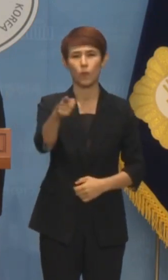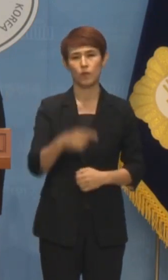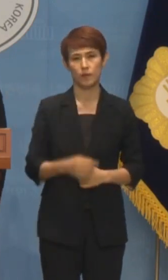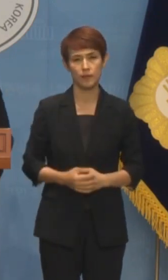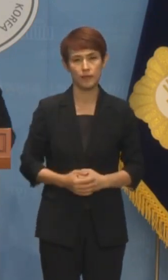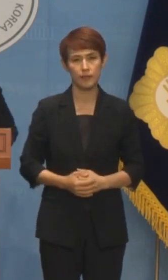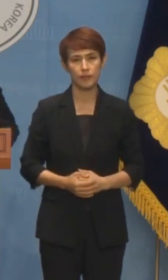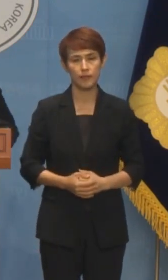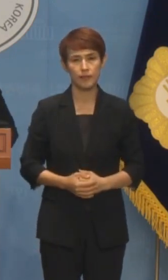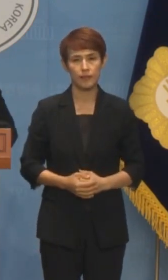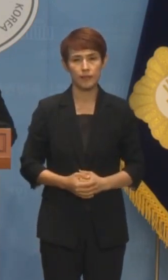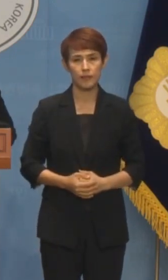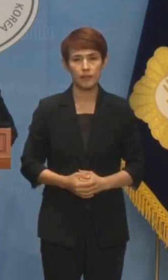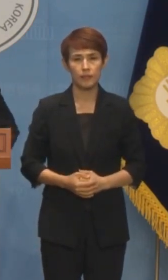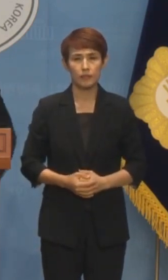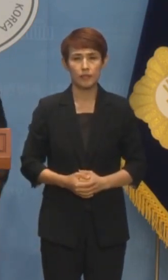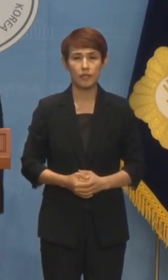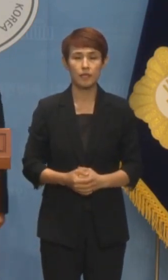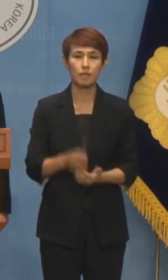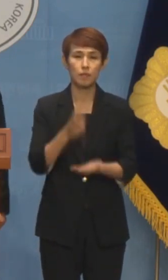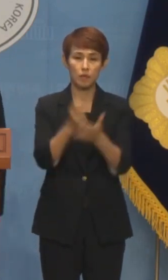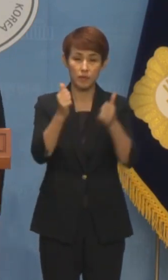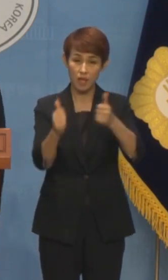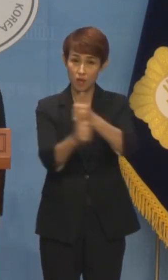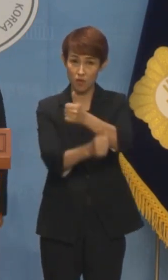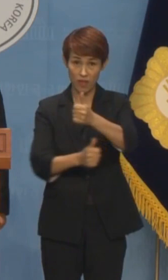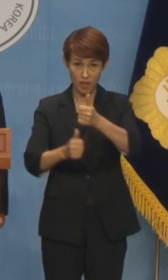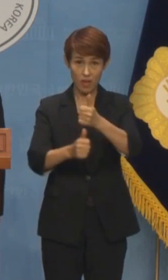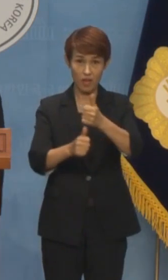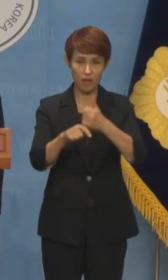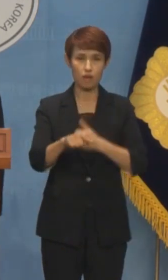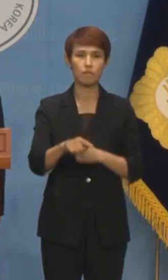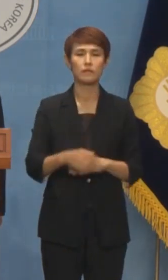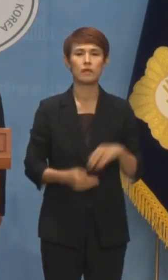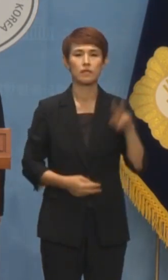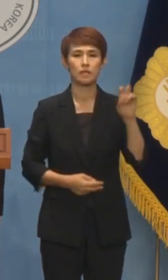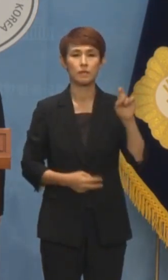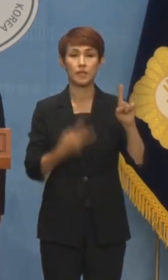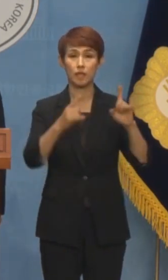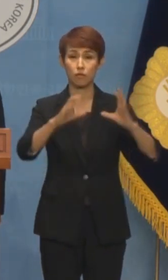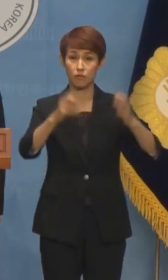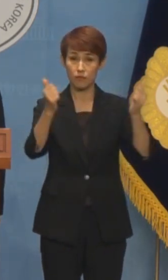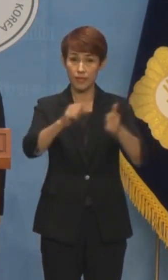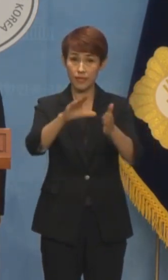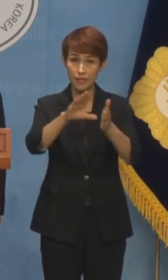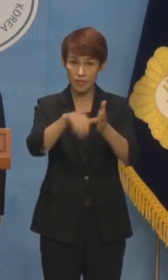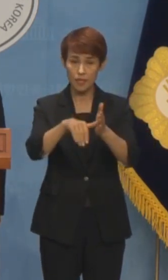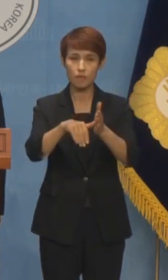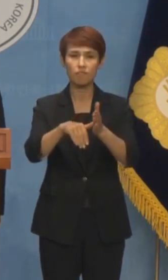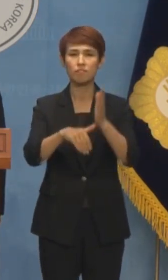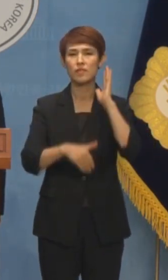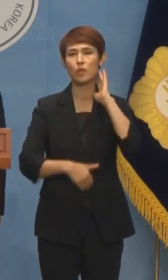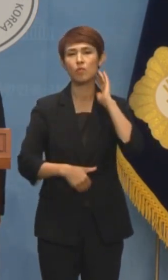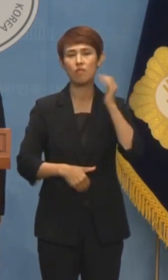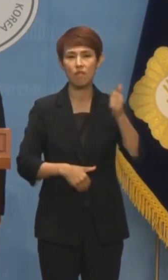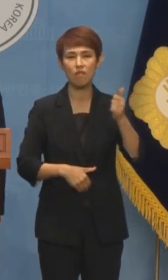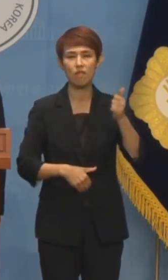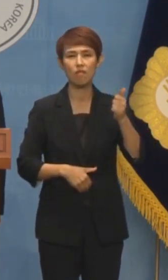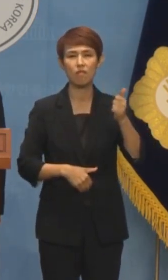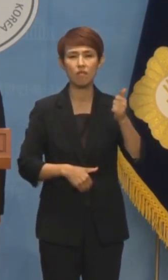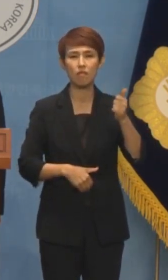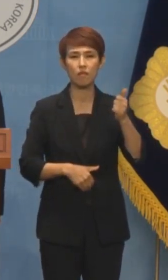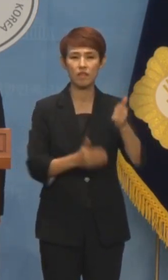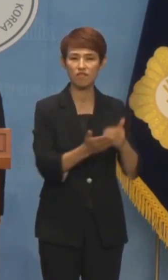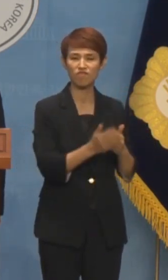법사위원회에서는 지난 21대 국회에서 대통령 제2요구로 폐기된